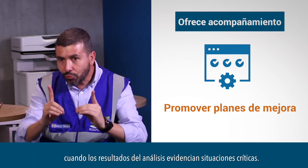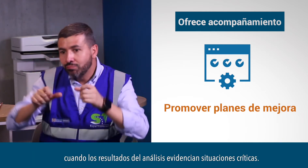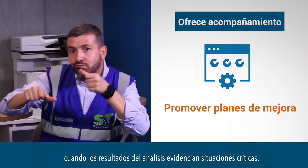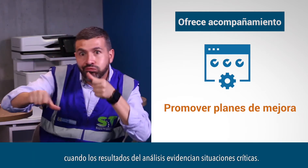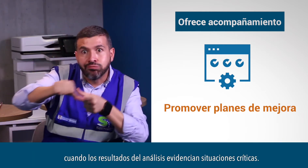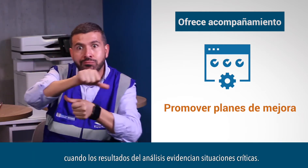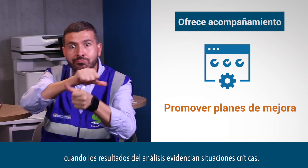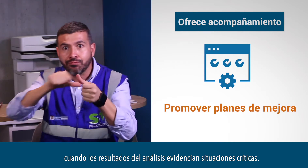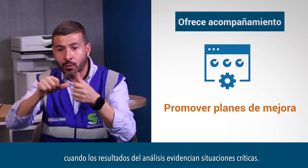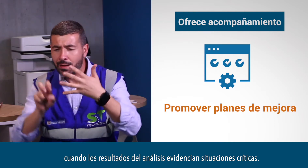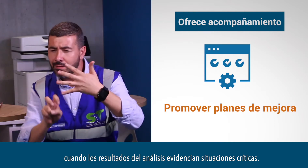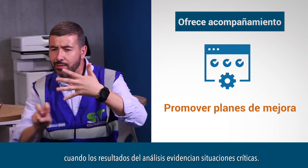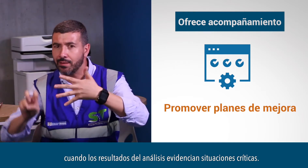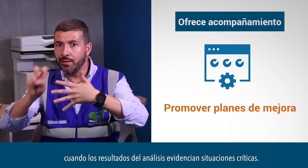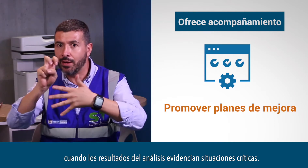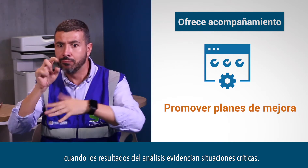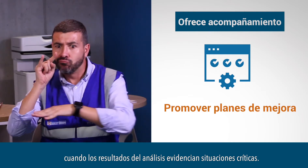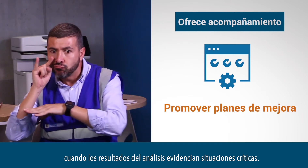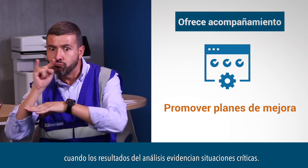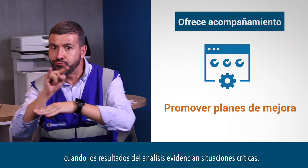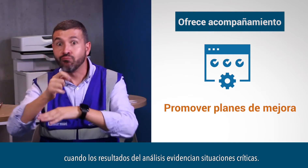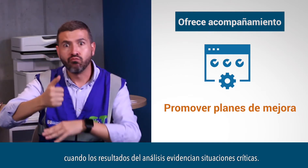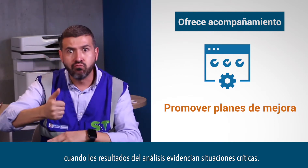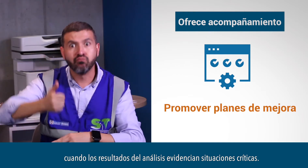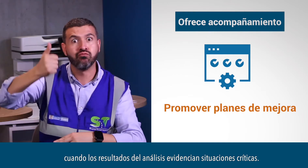evidencian situaciones críticas.